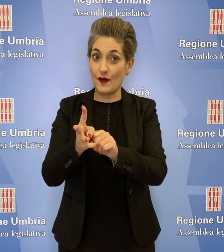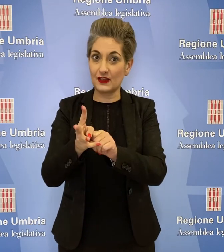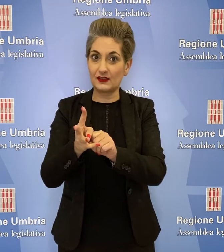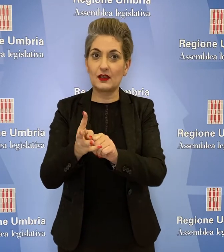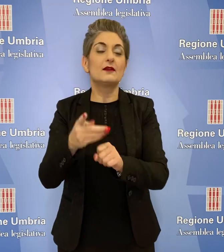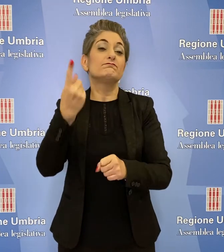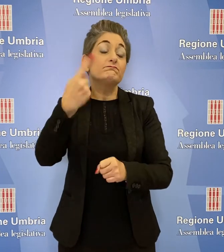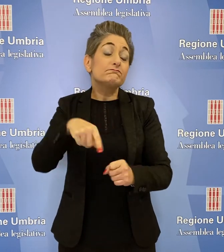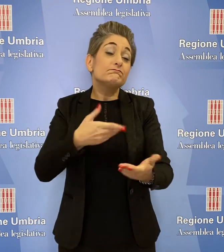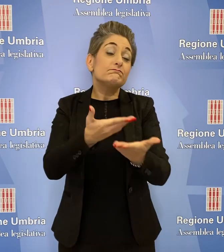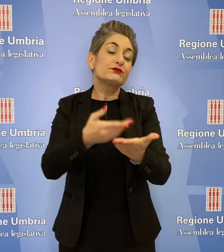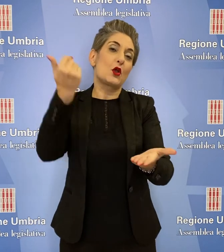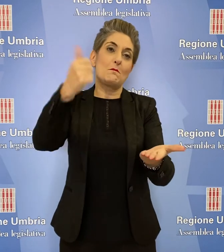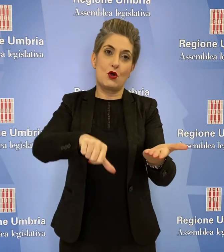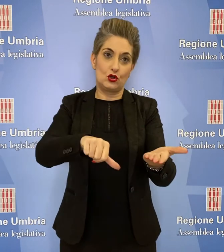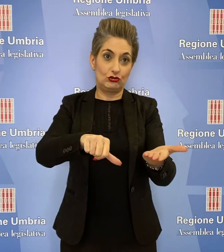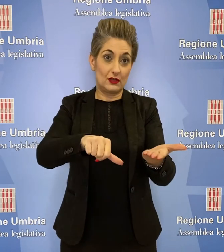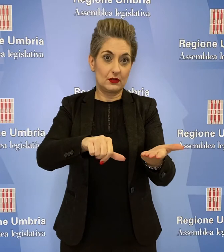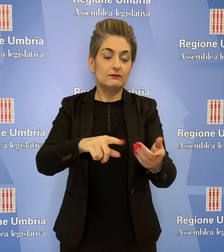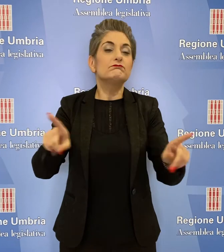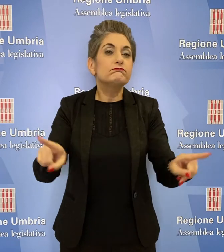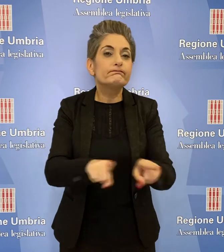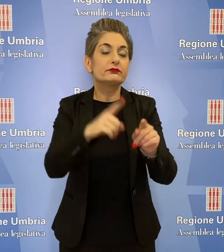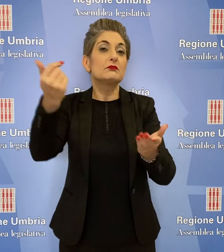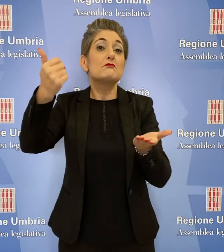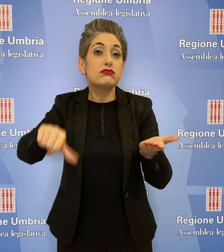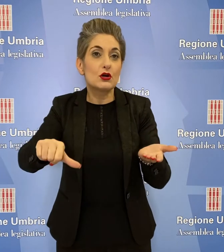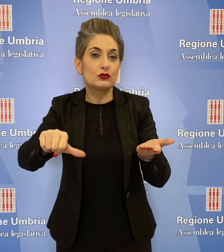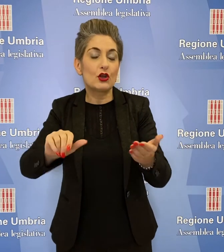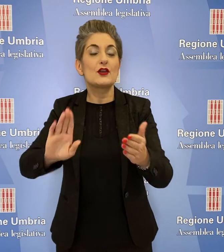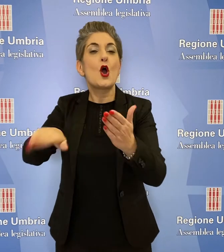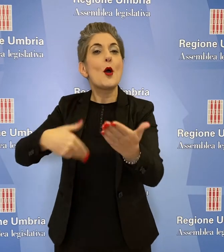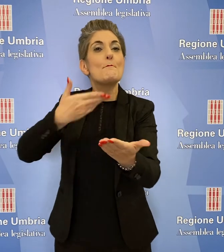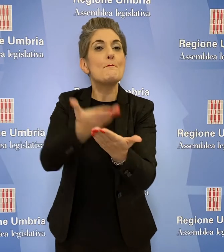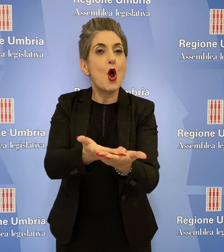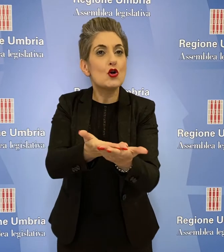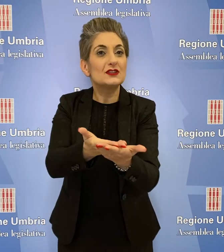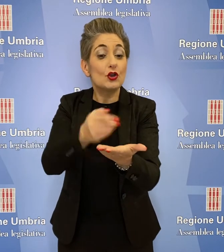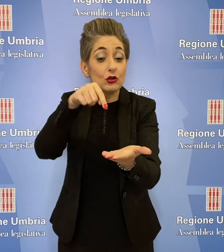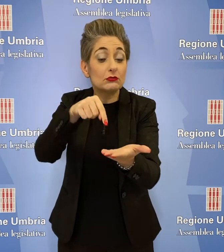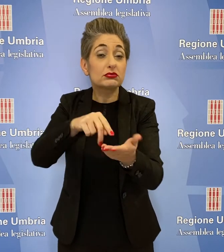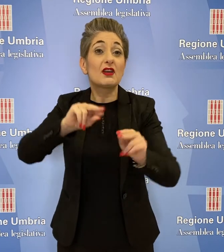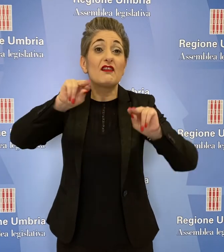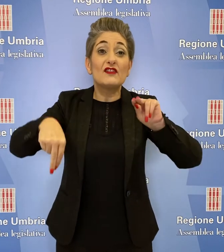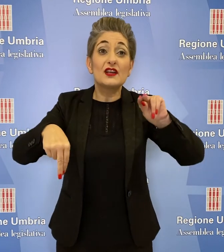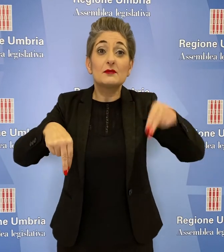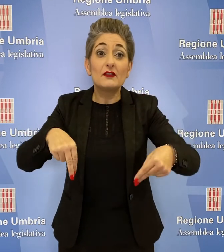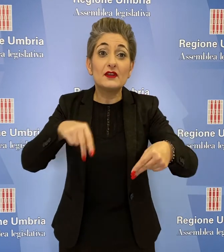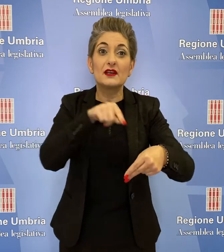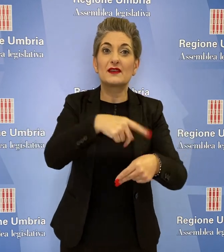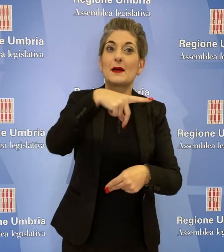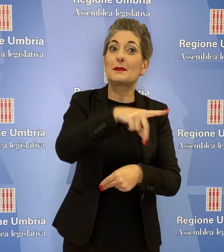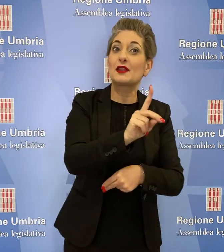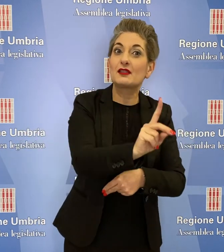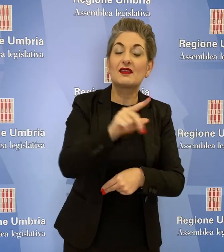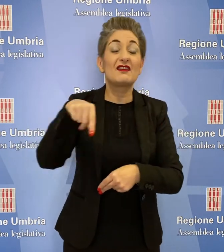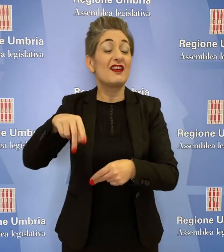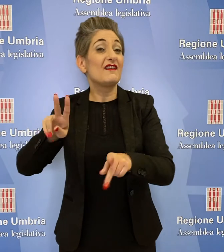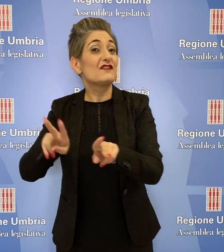rapidi per il Covid. Stesso esito per il voto sulla mozione firmato da Partito Democratico e Fratelli